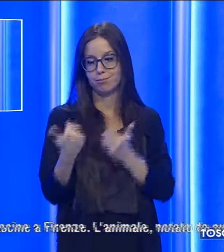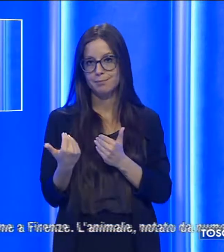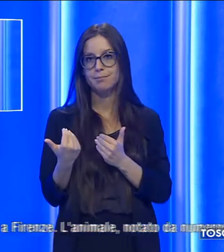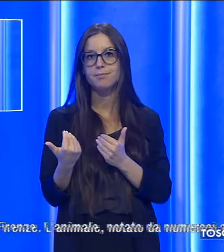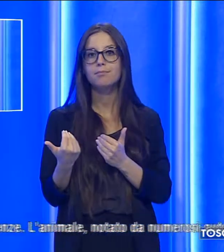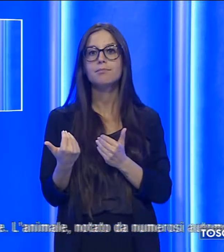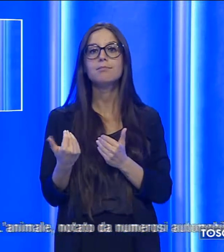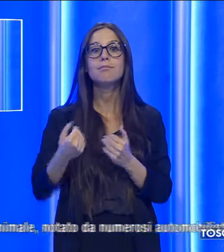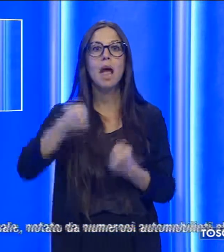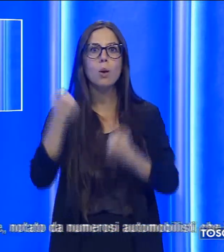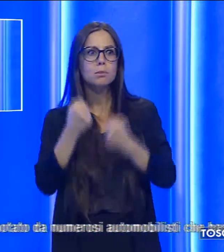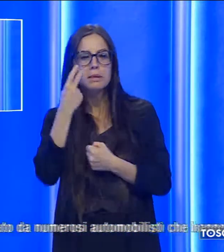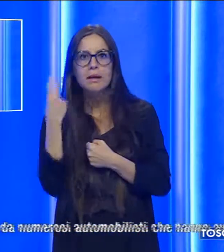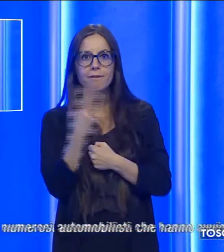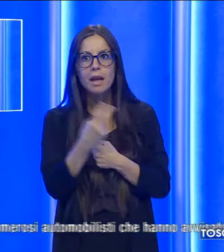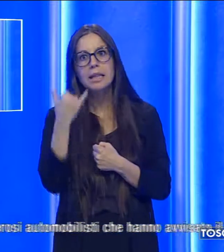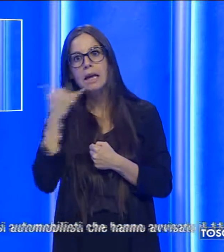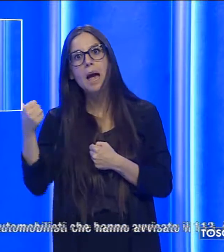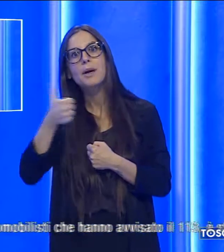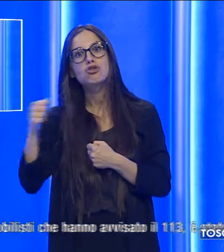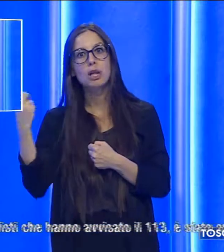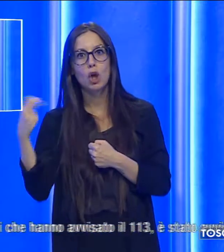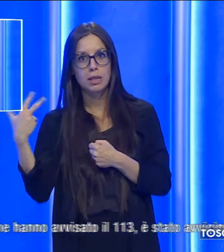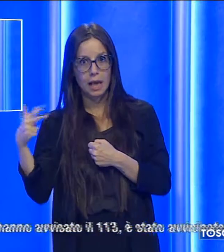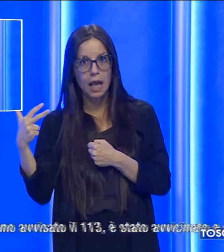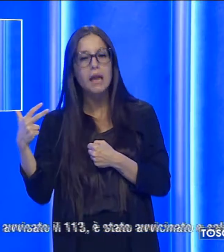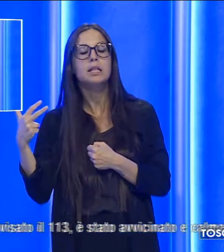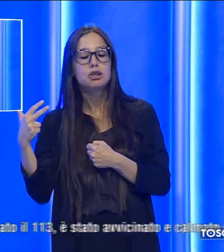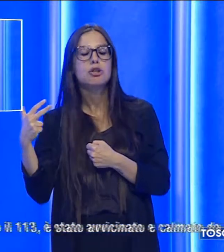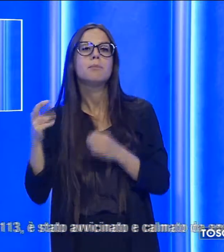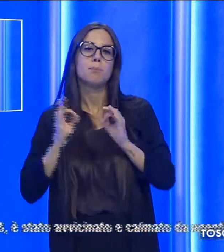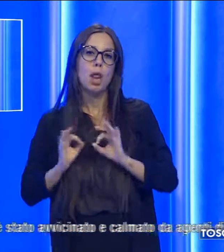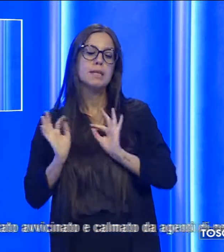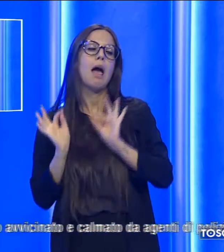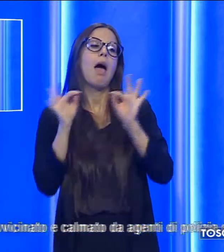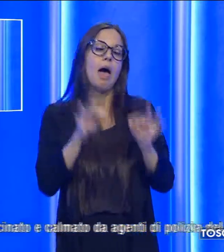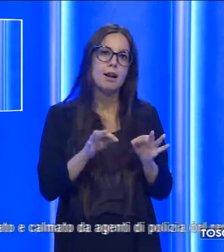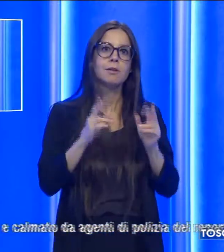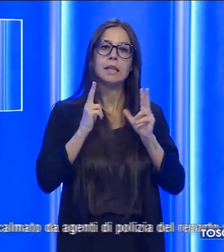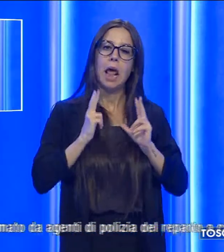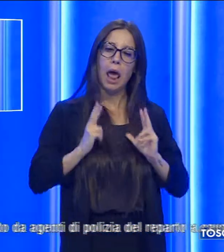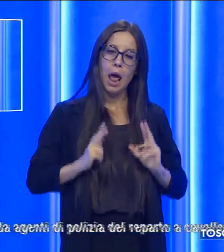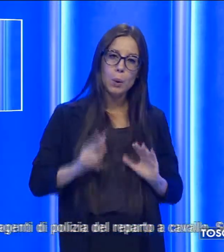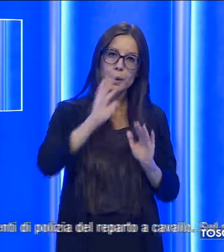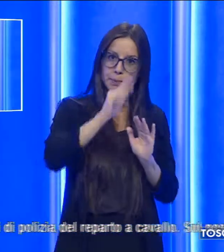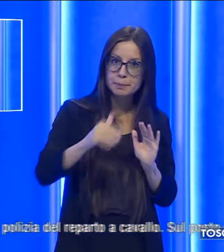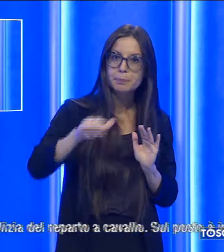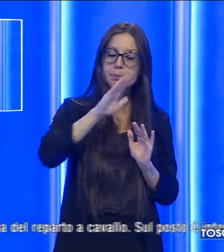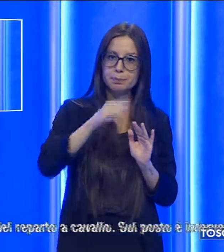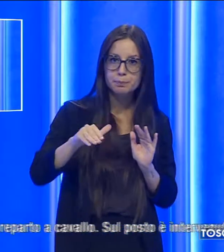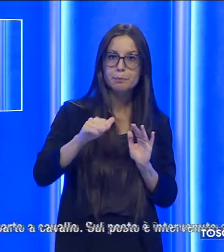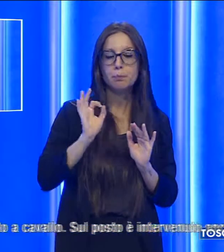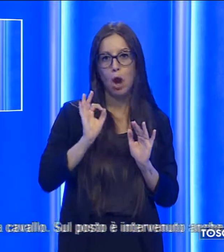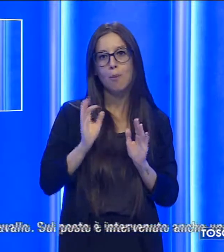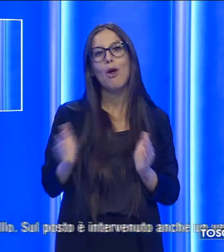avvisato il 113 è stato avvicinato e calmato da agenti di polizia del reparto a cavallo.